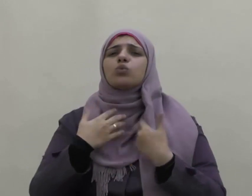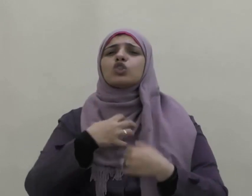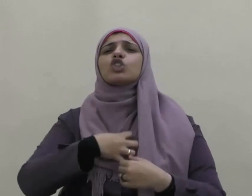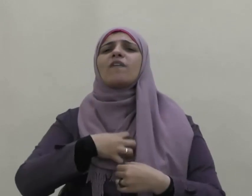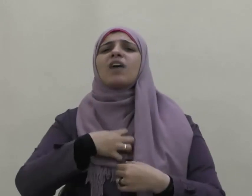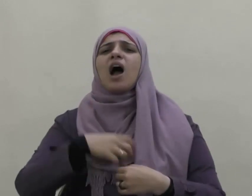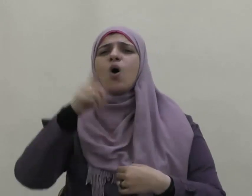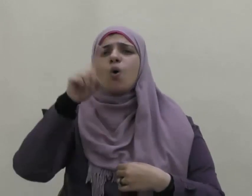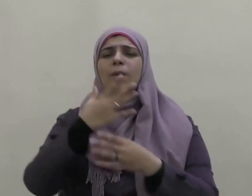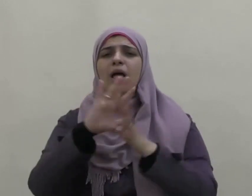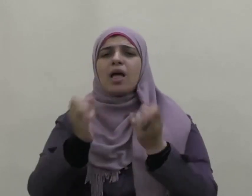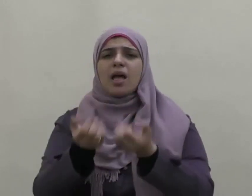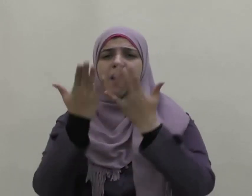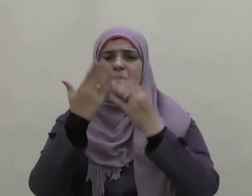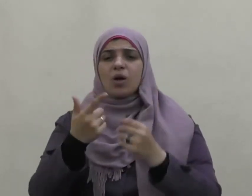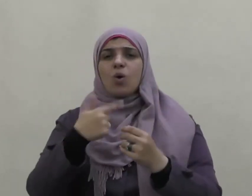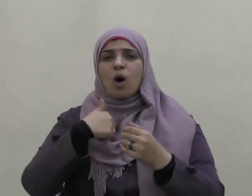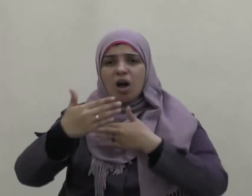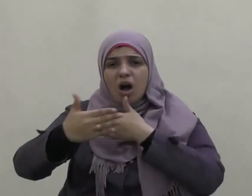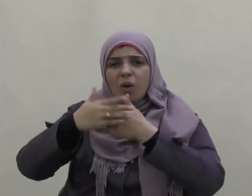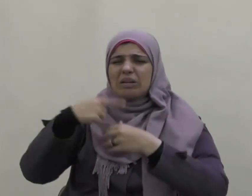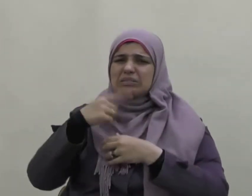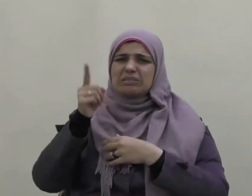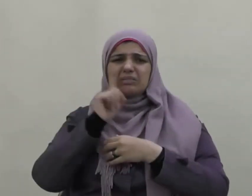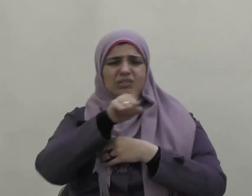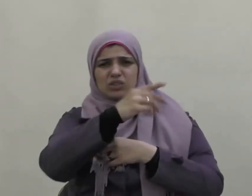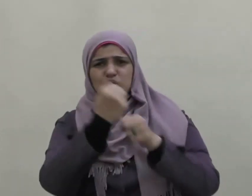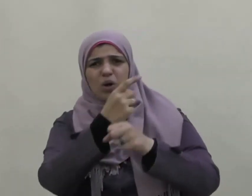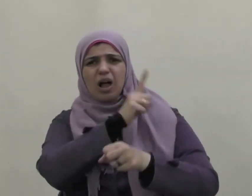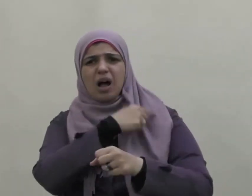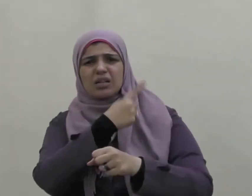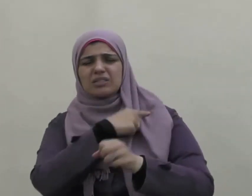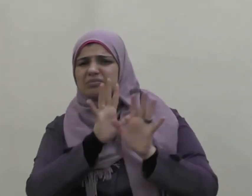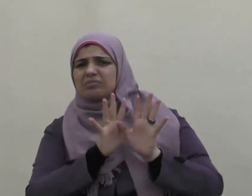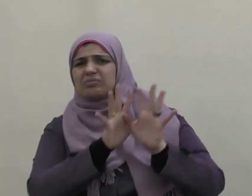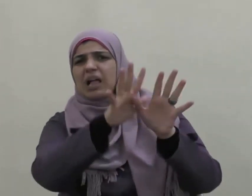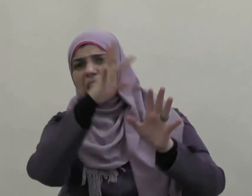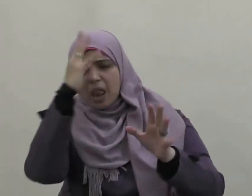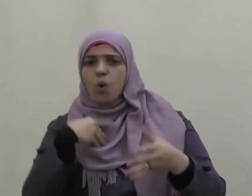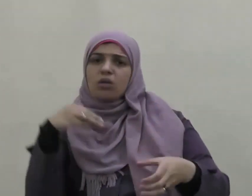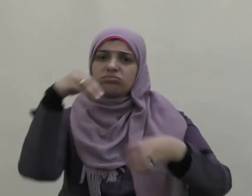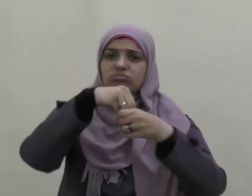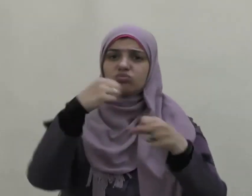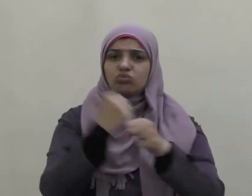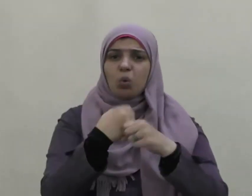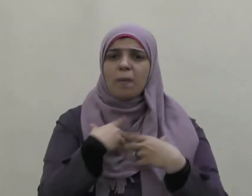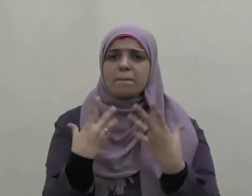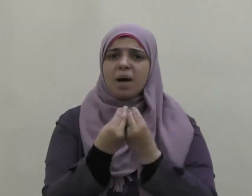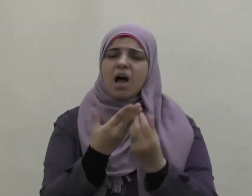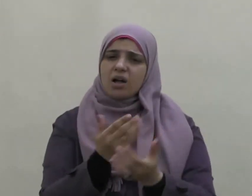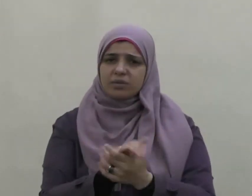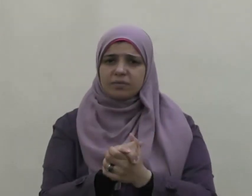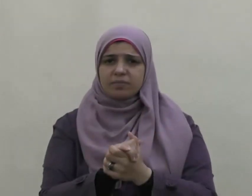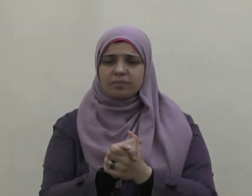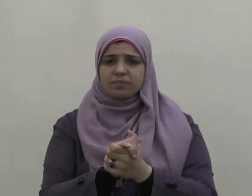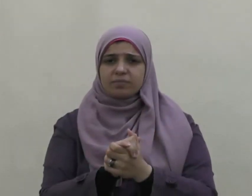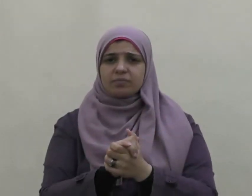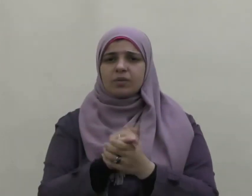وأكره من تجارته المعاصي ولو كنا سواء في البضاعة وسار على